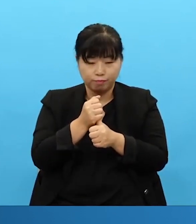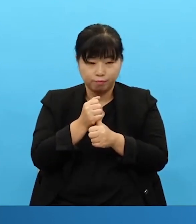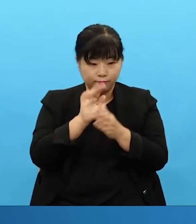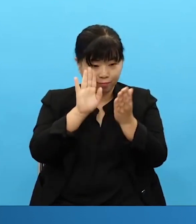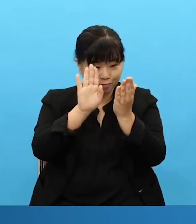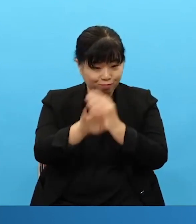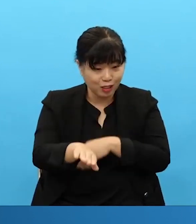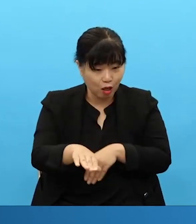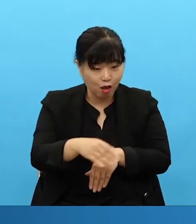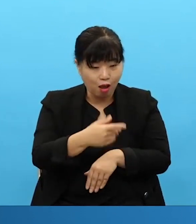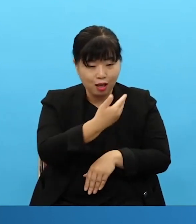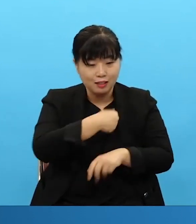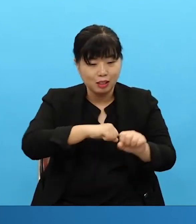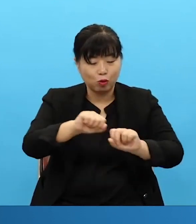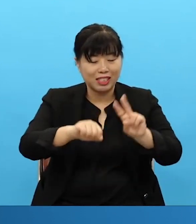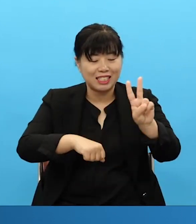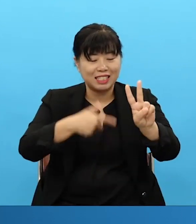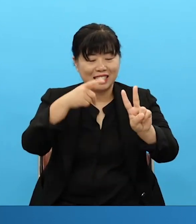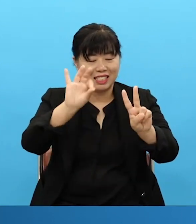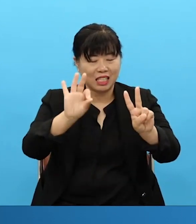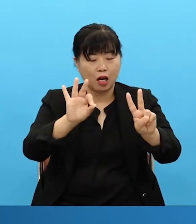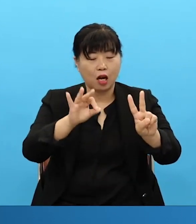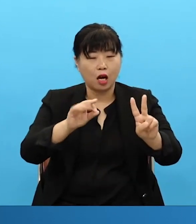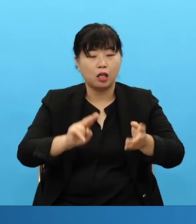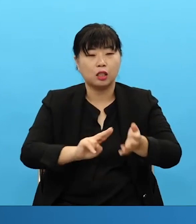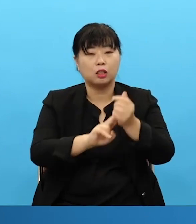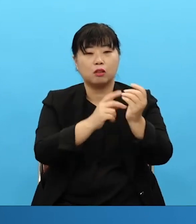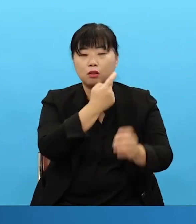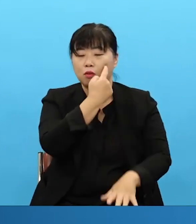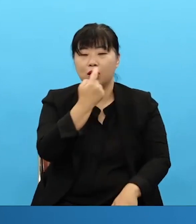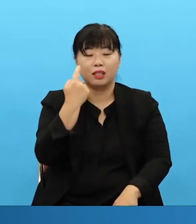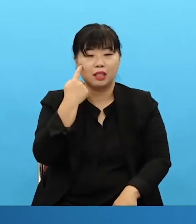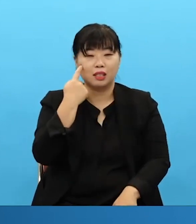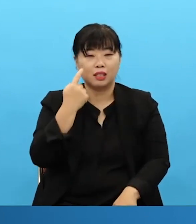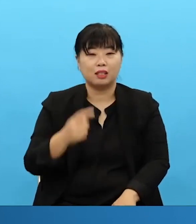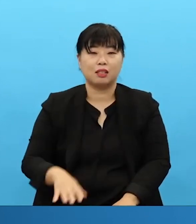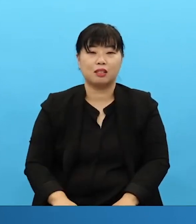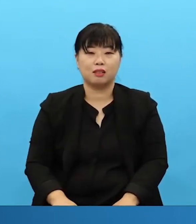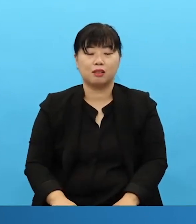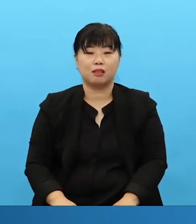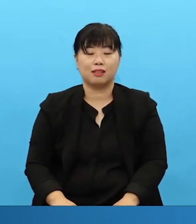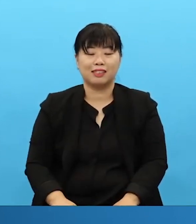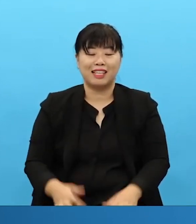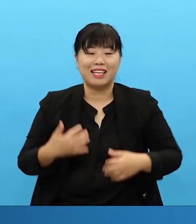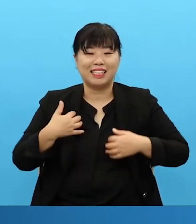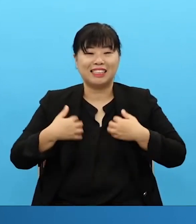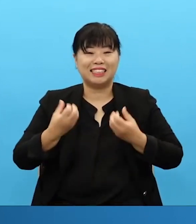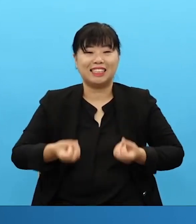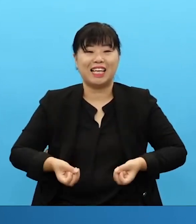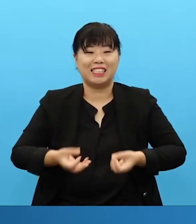여기는 굉장한 거 포함되어 있잖아요. 여기는 이제 세 절기 오순절날이 이미 다